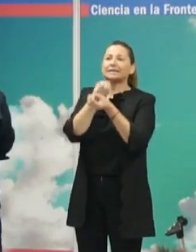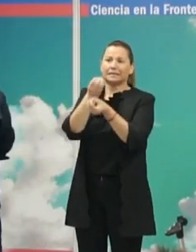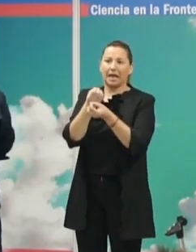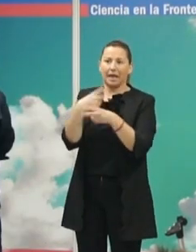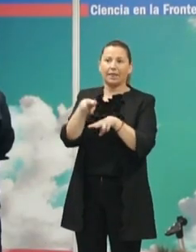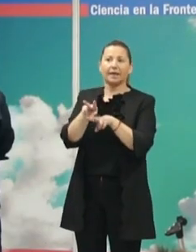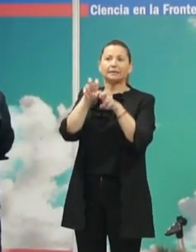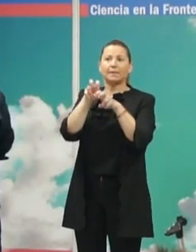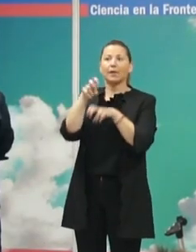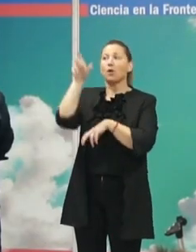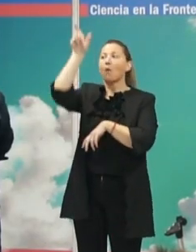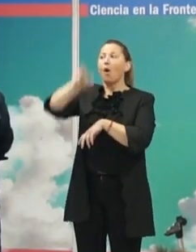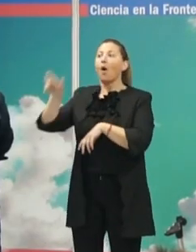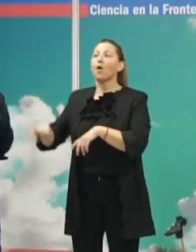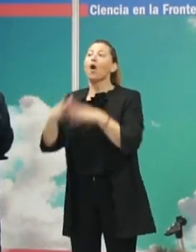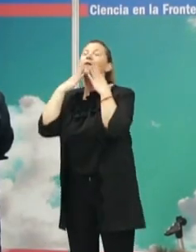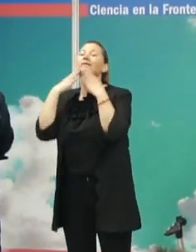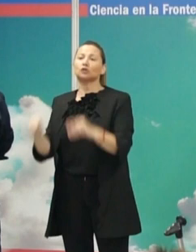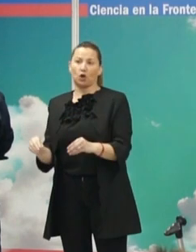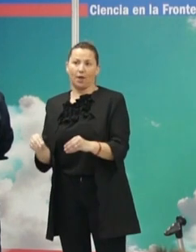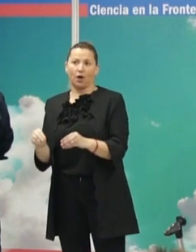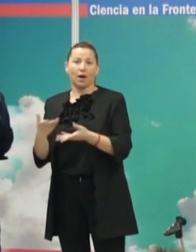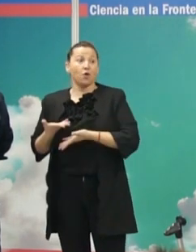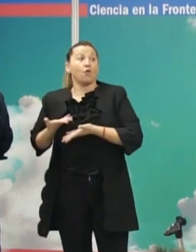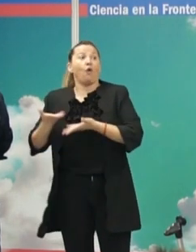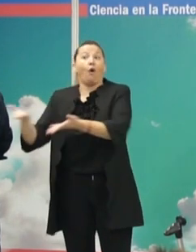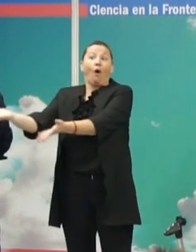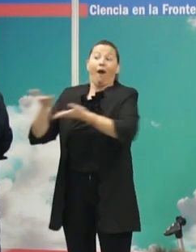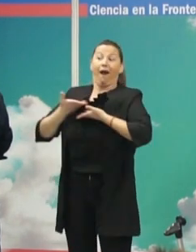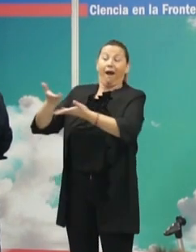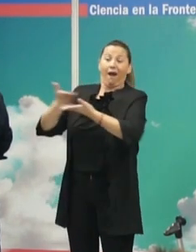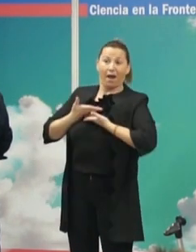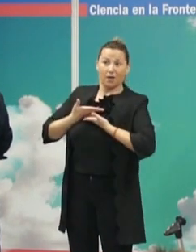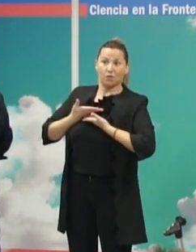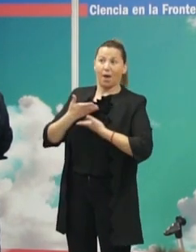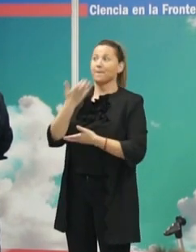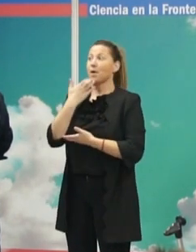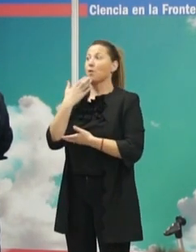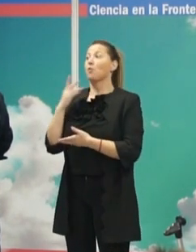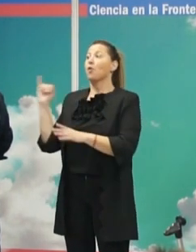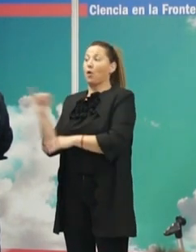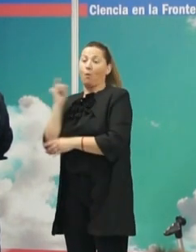cómo los historiadores ayudan a adaptar la orientación de muchos monumentos astronómicos, como lo que ha descrito Juan,